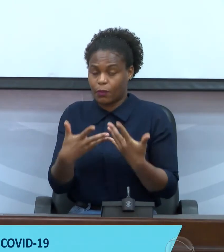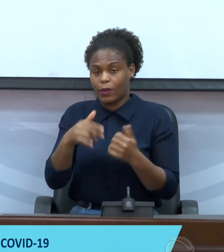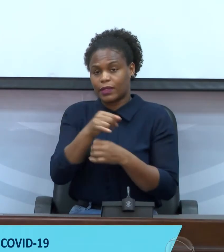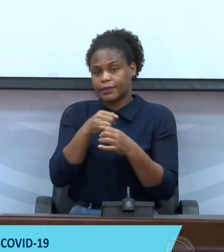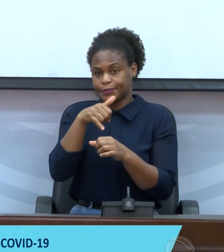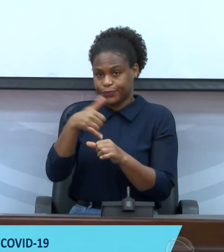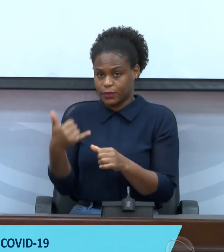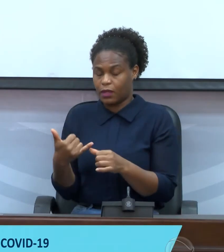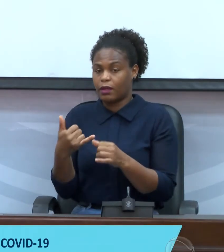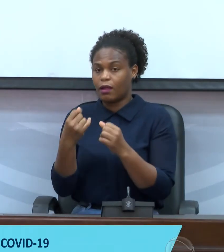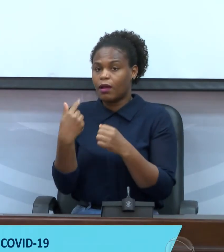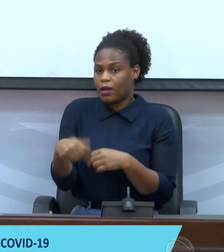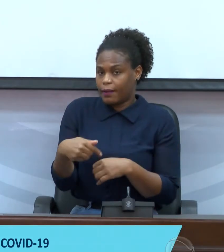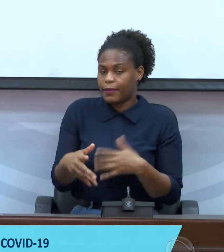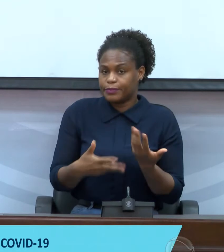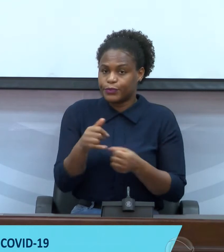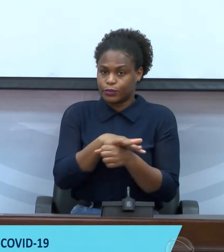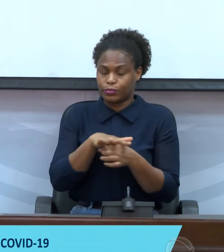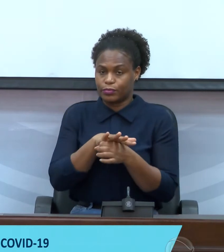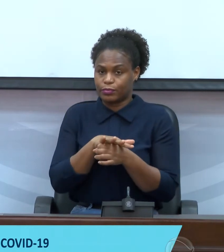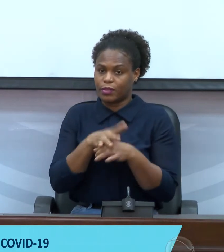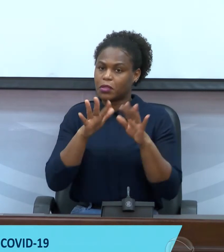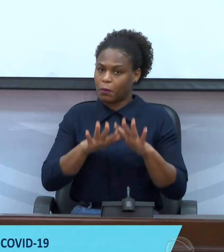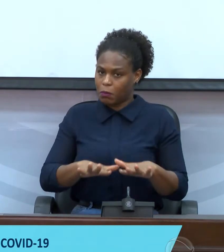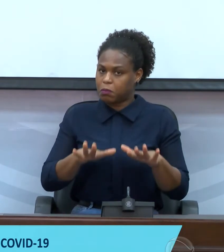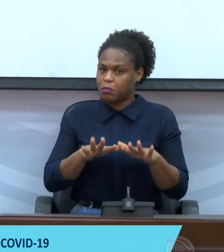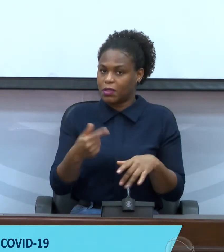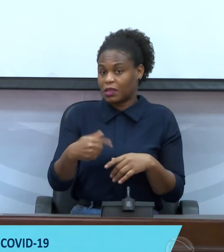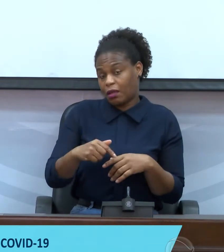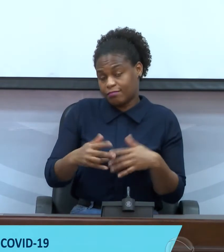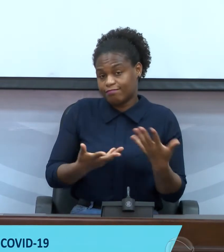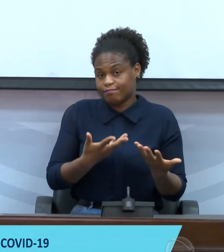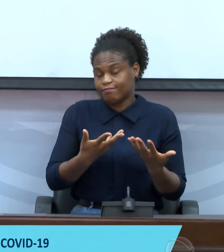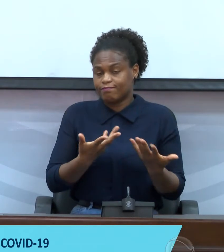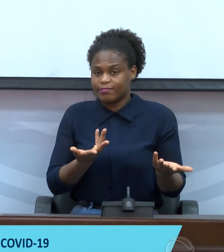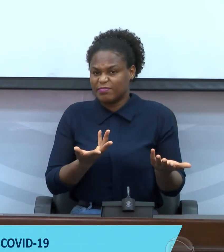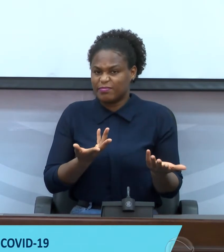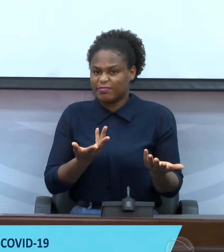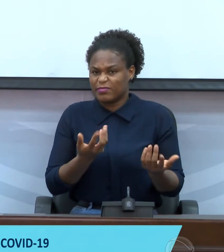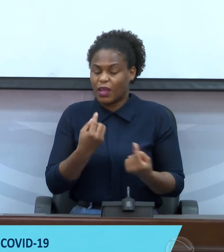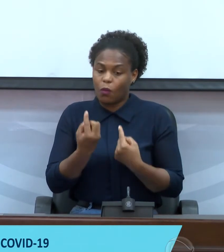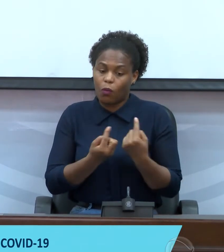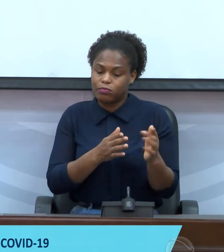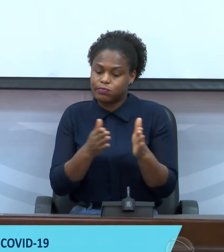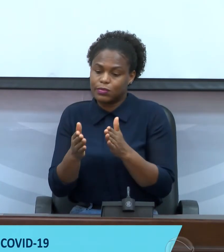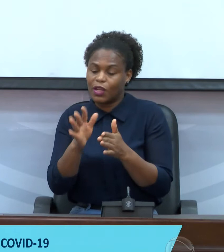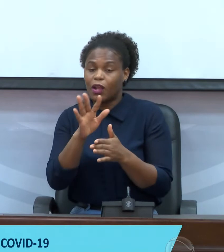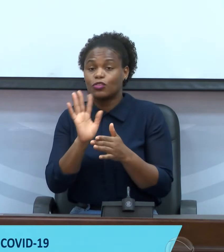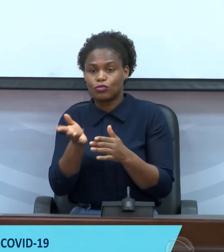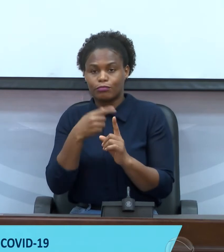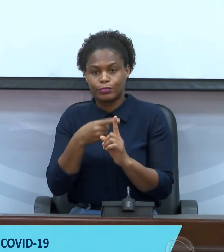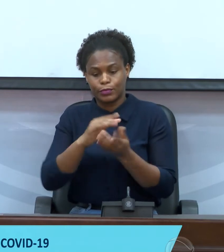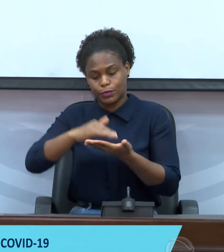apresenta uma situação estável, com um acumulado de 44 casos,